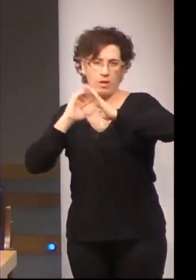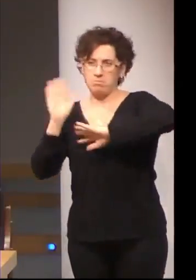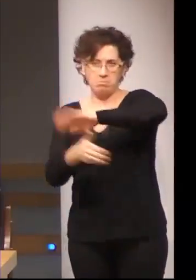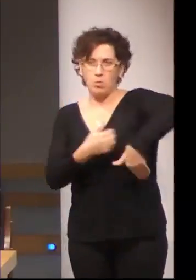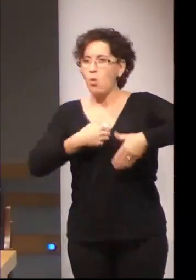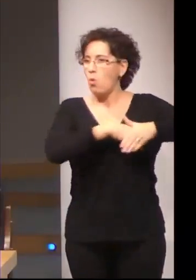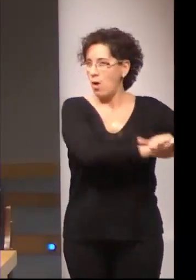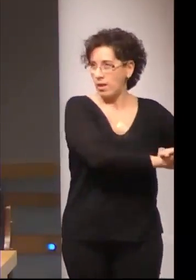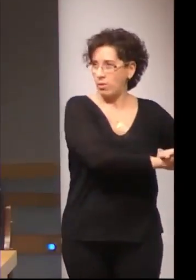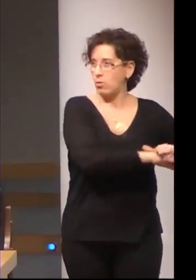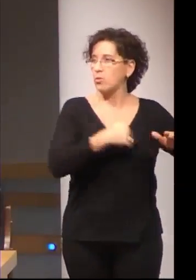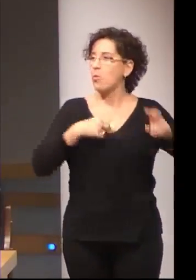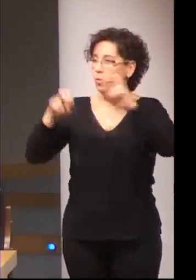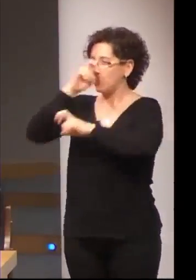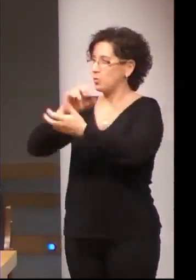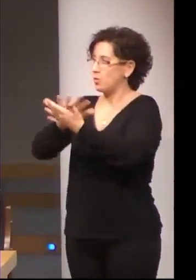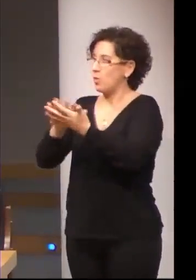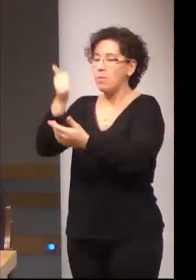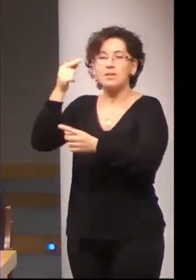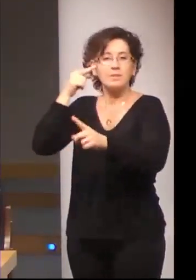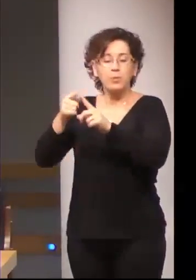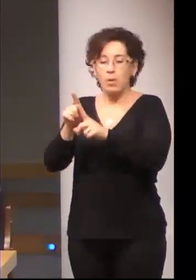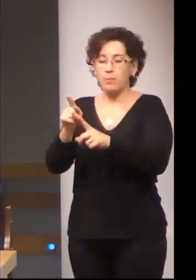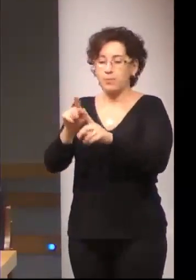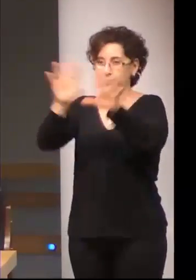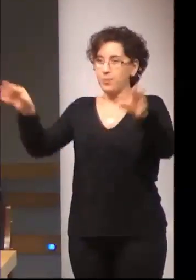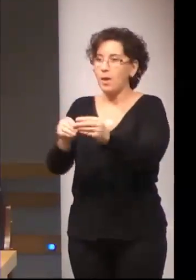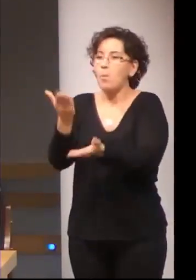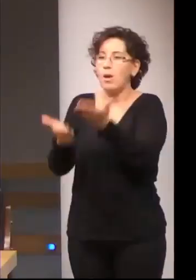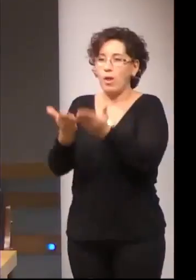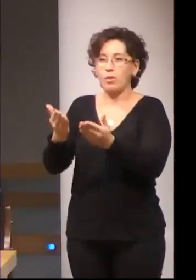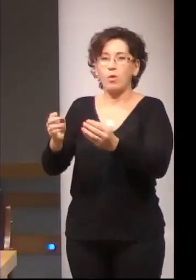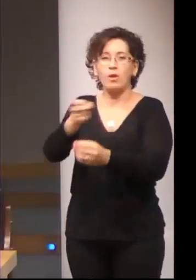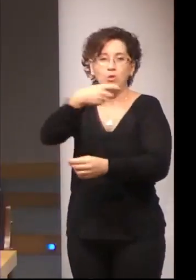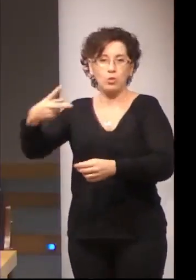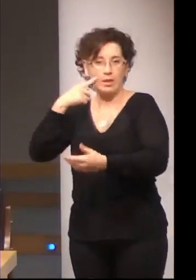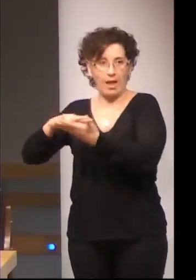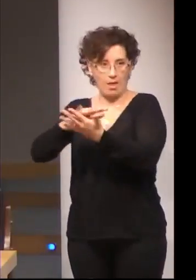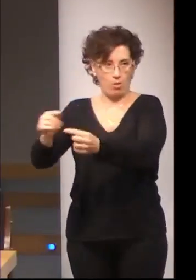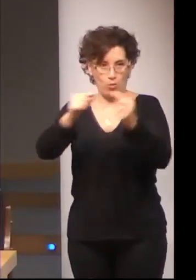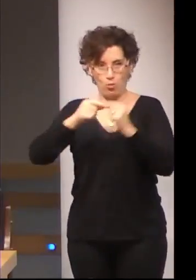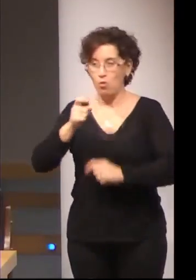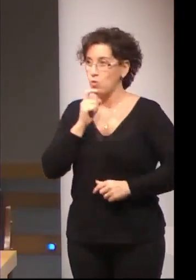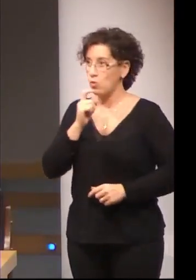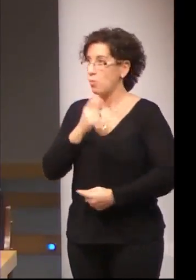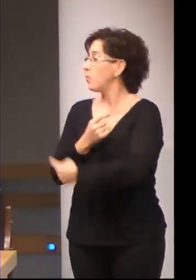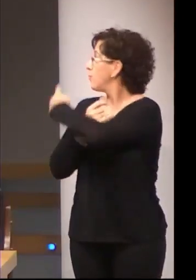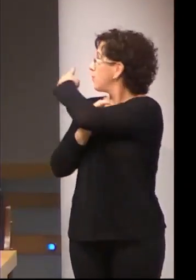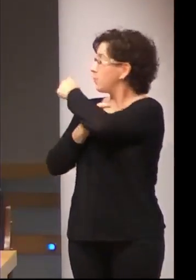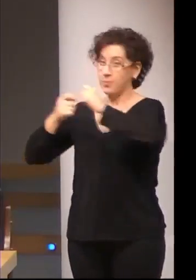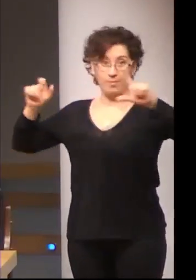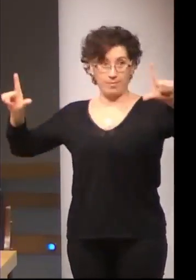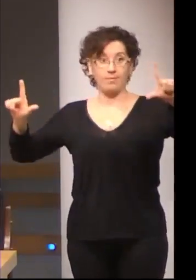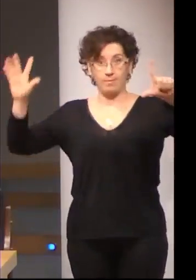valoración y discusión de resultados. Y, en ese sentido, fijaos, en ese mapa conceptual,